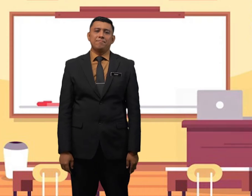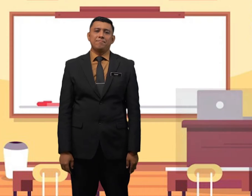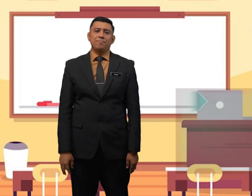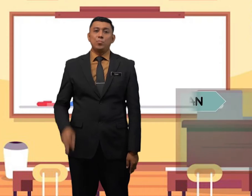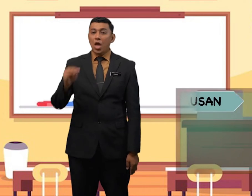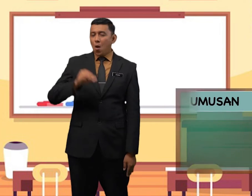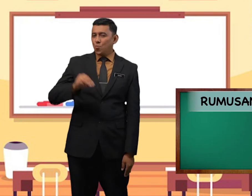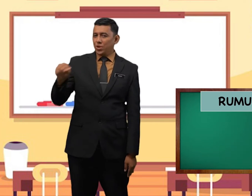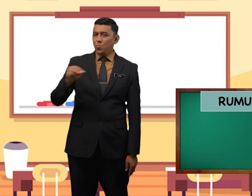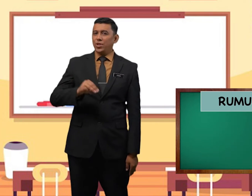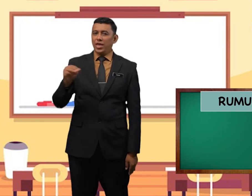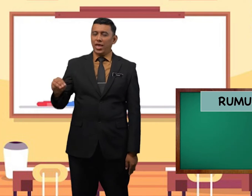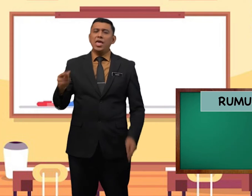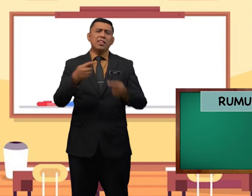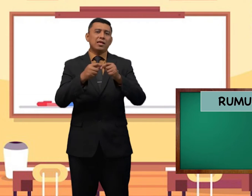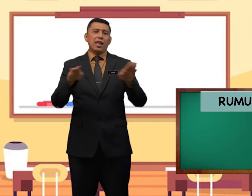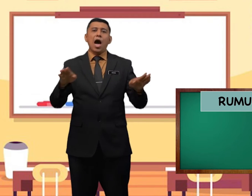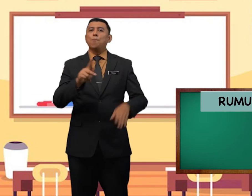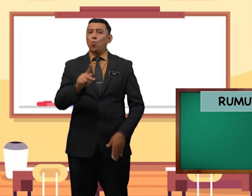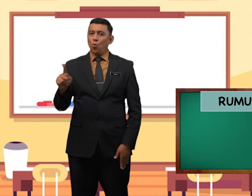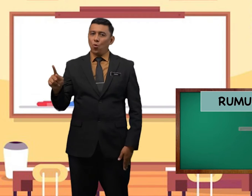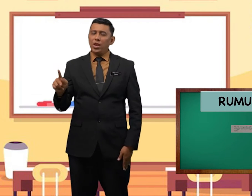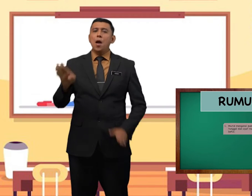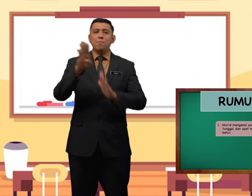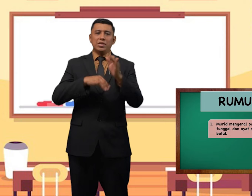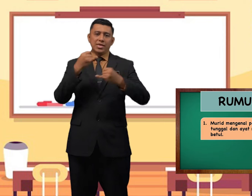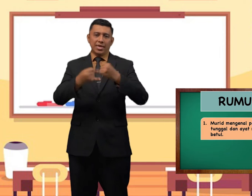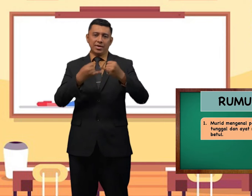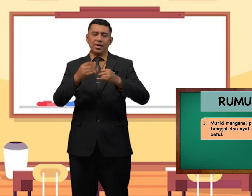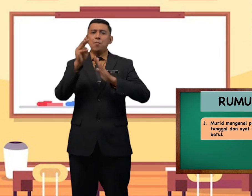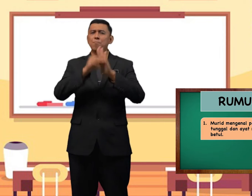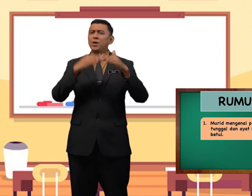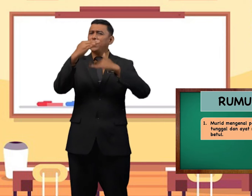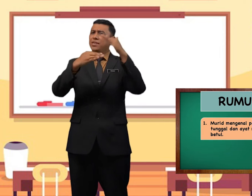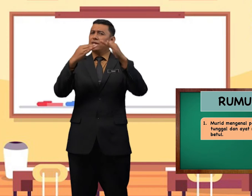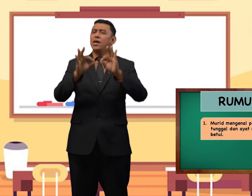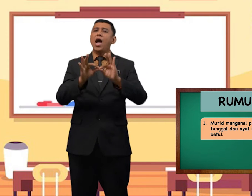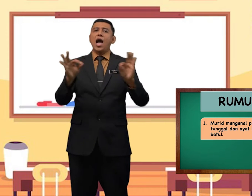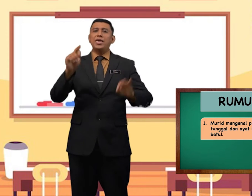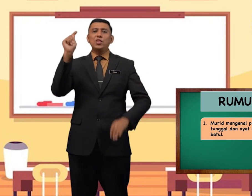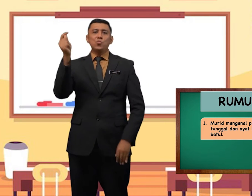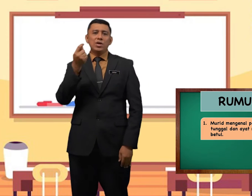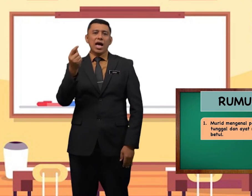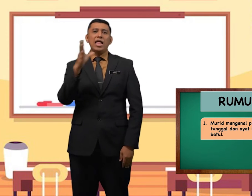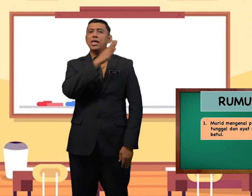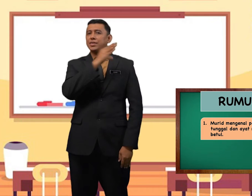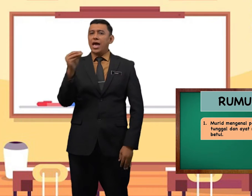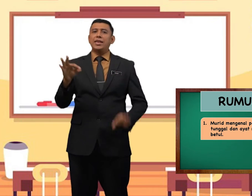Murid-murid telah pun berjaya membina ayat tunggal dan